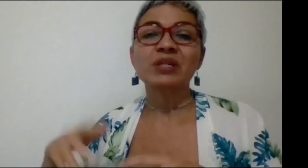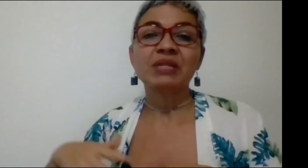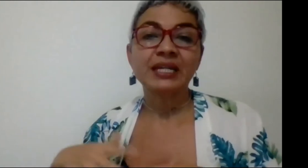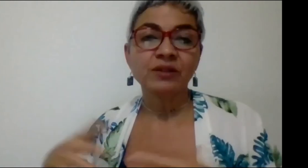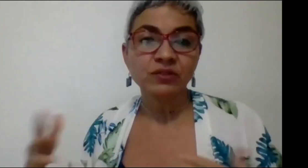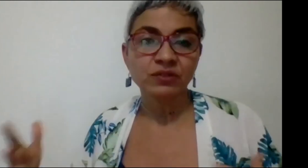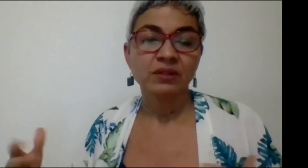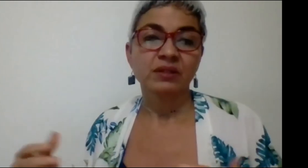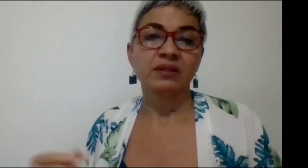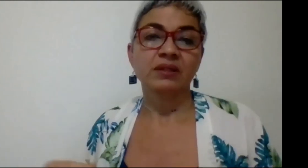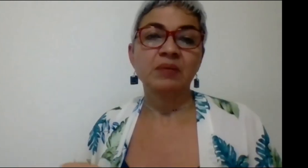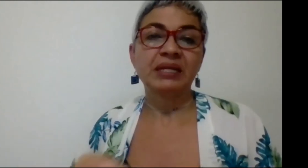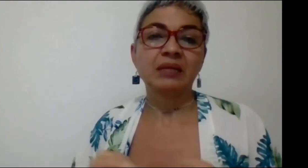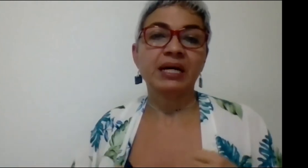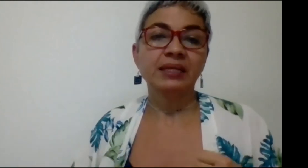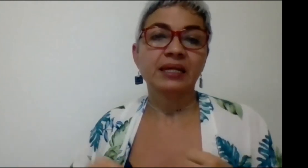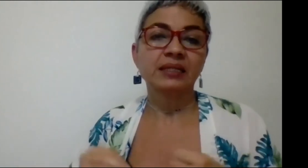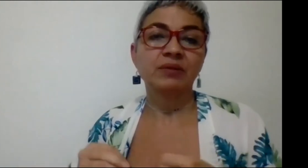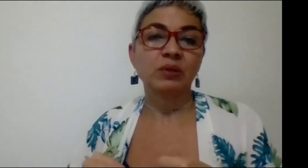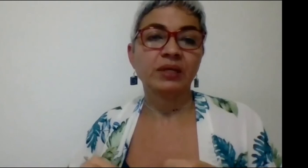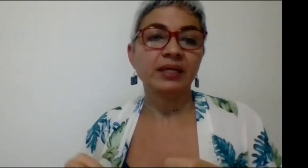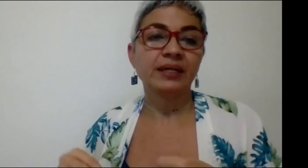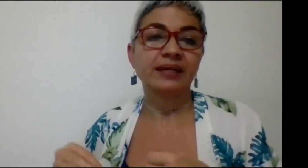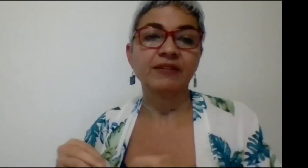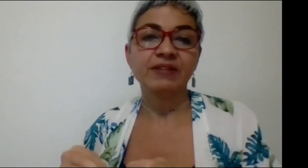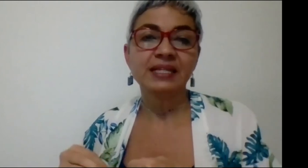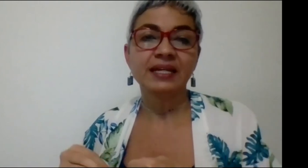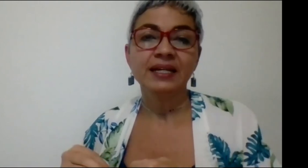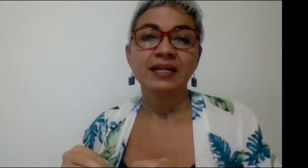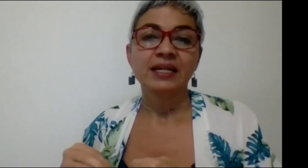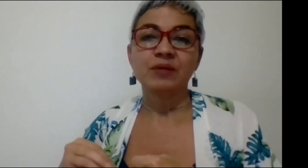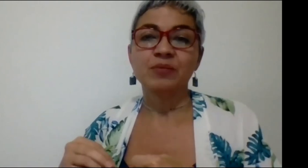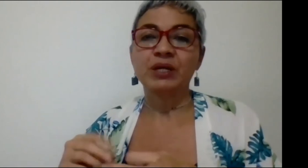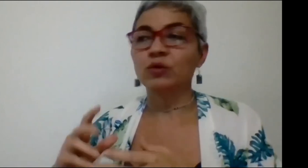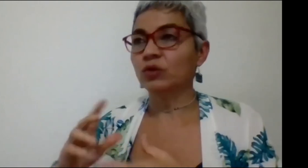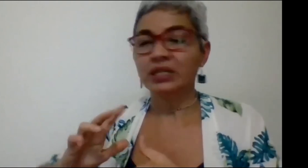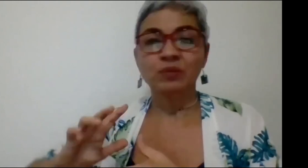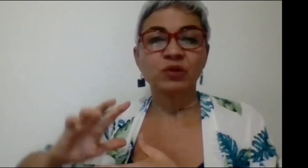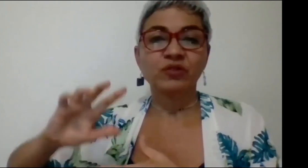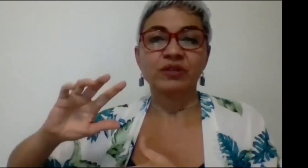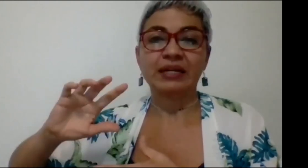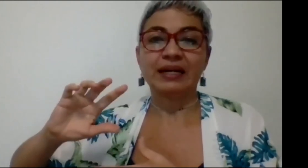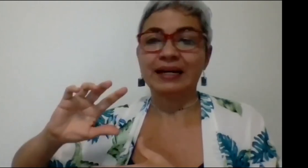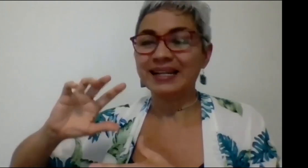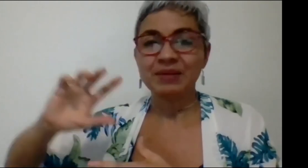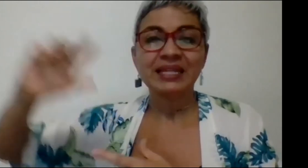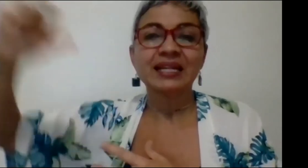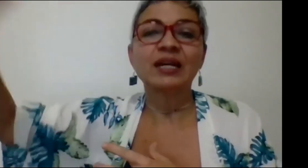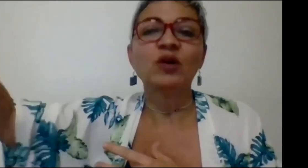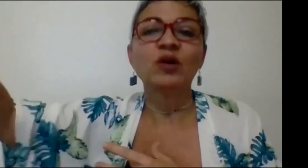semilleros de matemáticas, de biología, de física, pero no tenemos claramente anclado